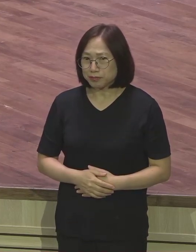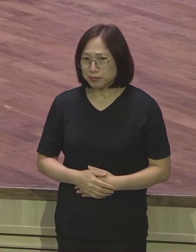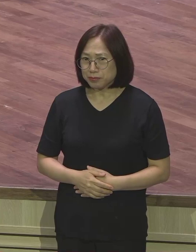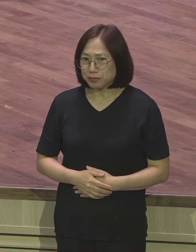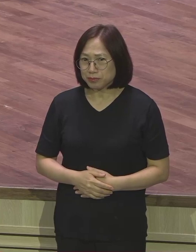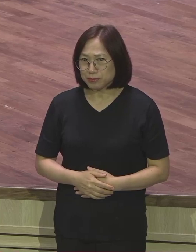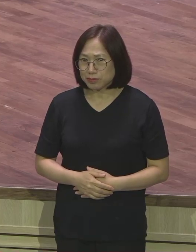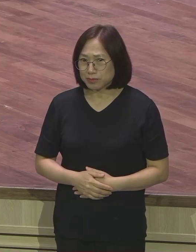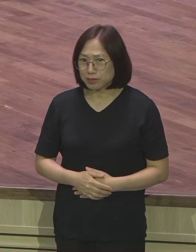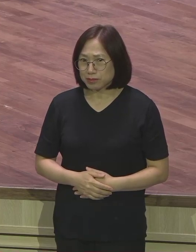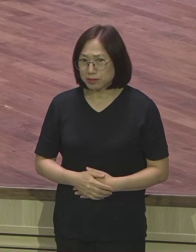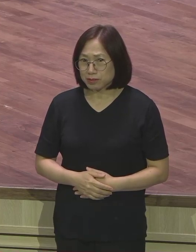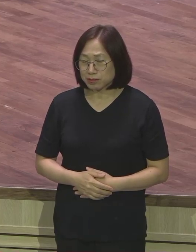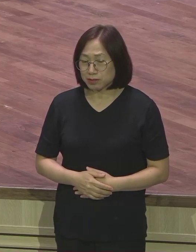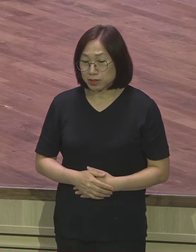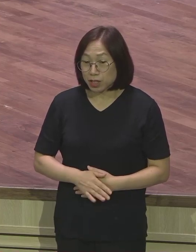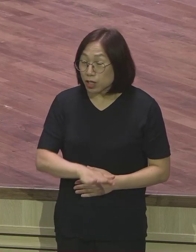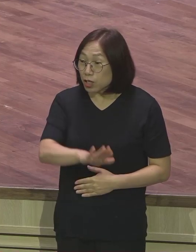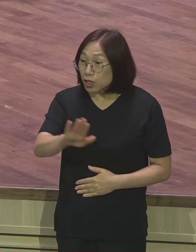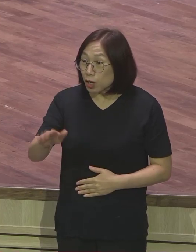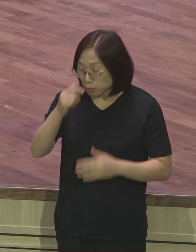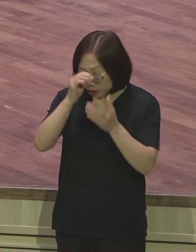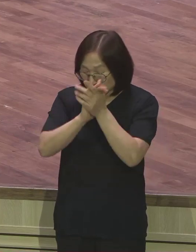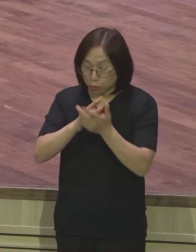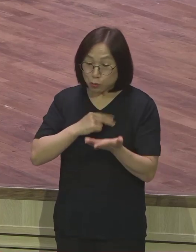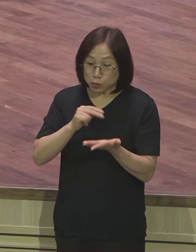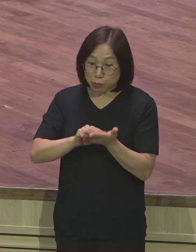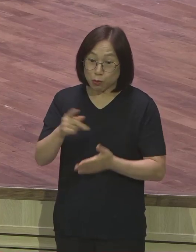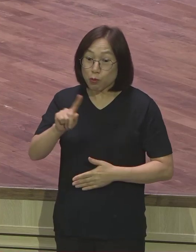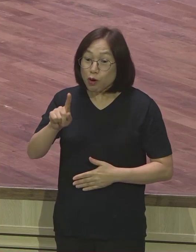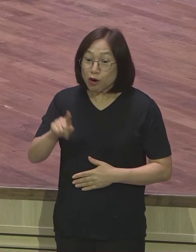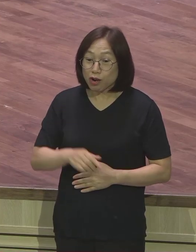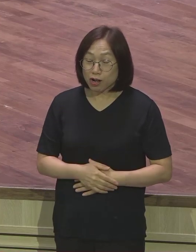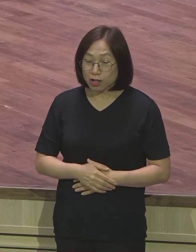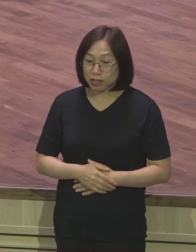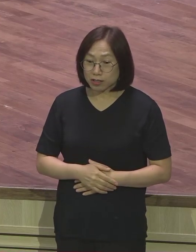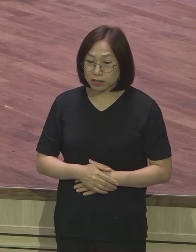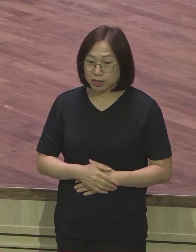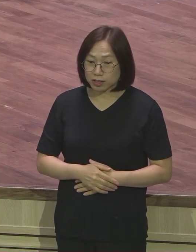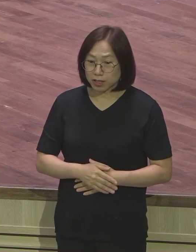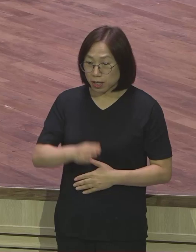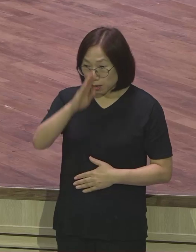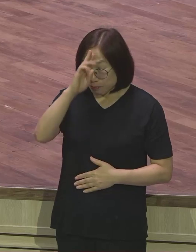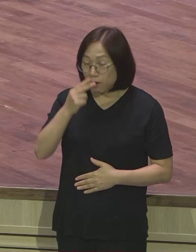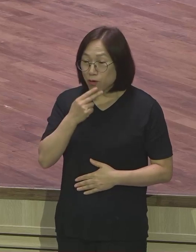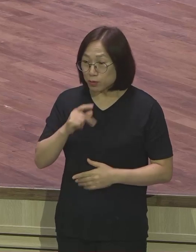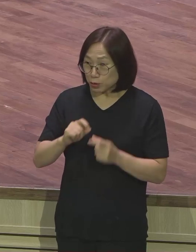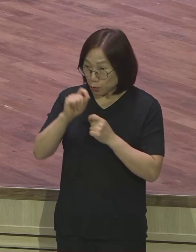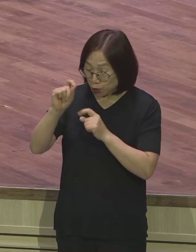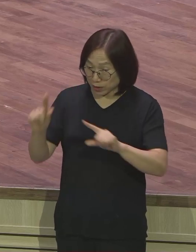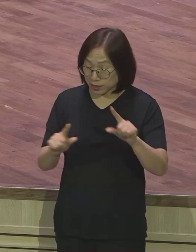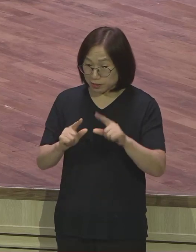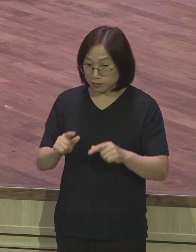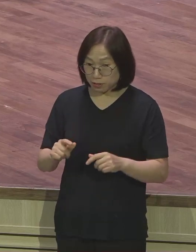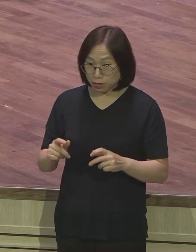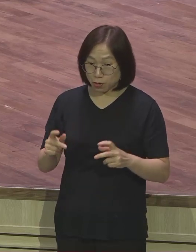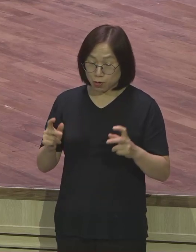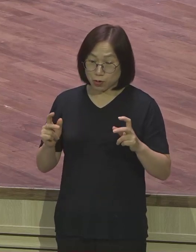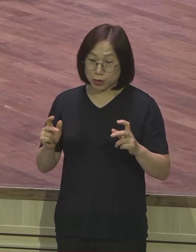그러면 오늘 이 밤에 여러분의 기도 제목은 어떻습니까. 그럼 장수무병 사업번창 자녀 잘되는 거 나쁜 겁니까.